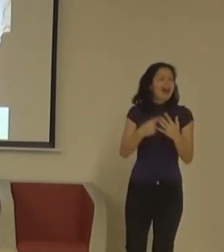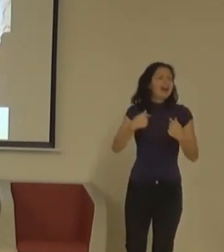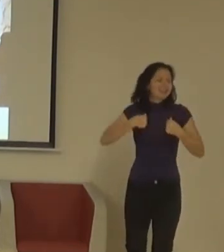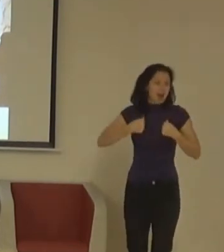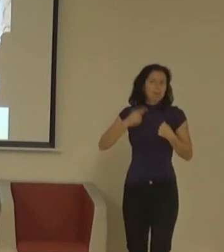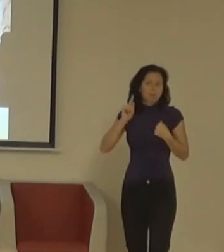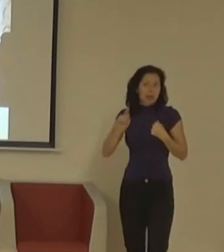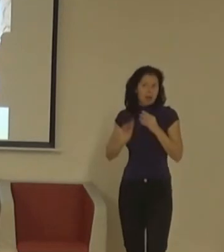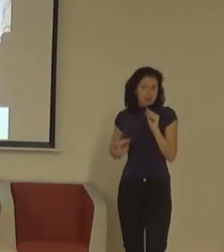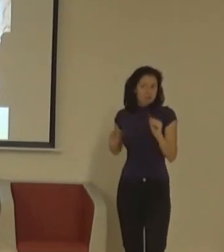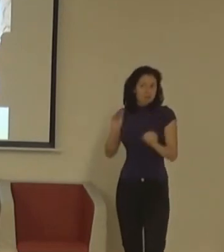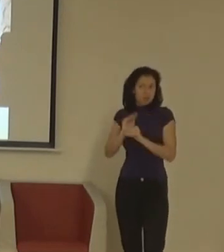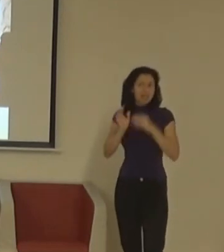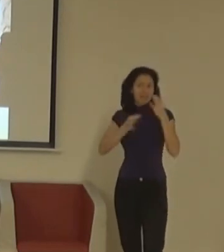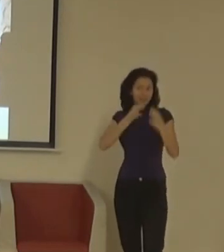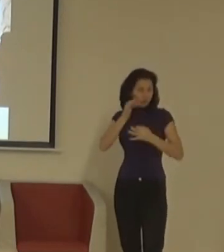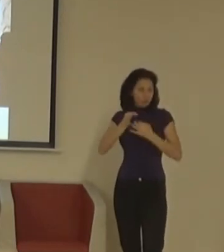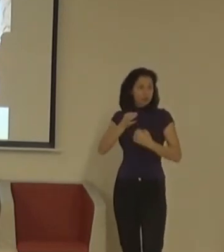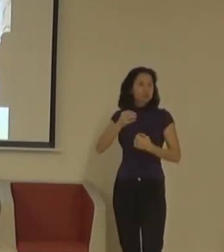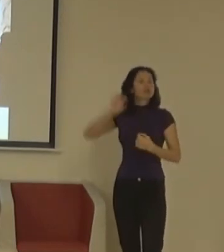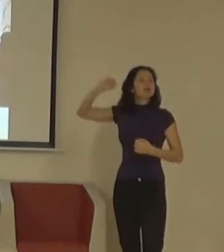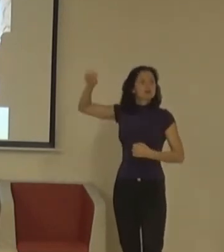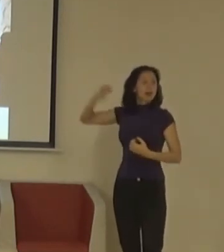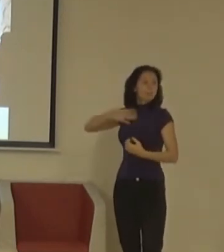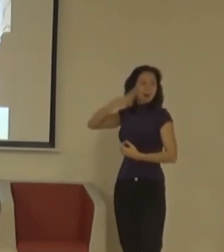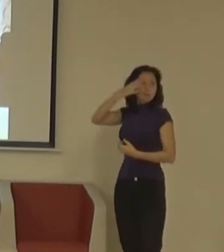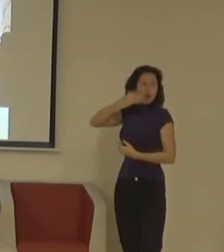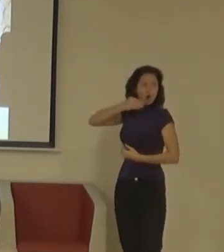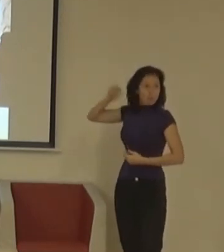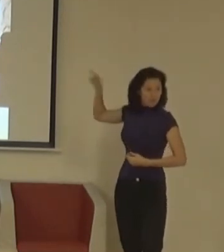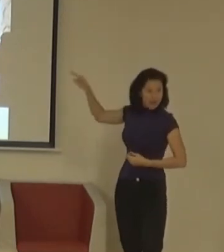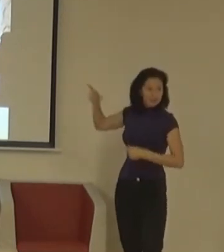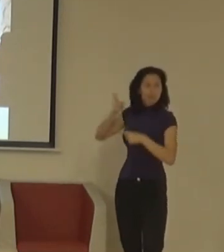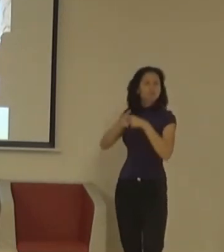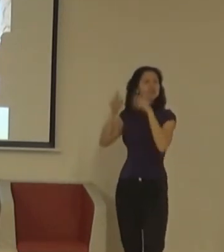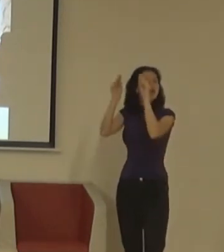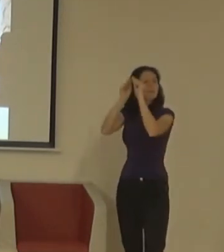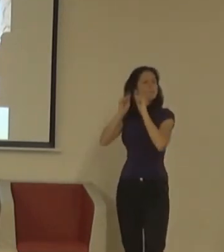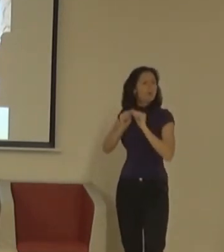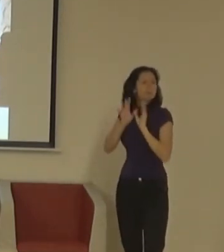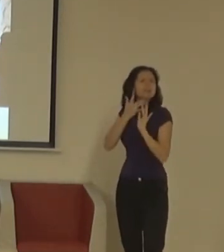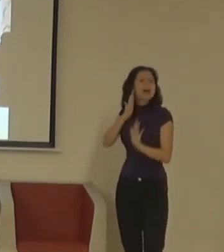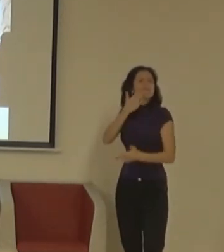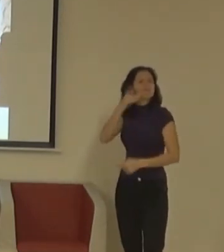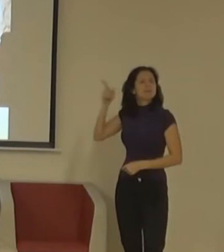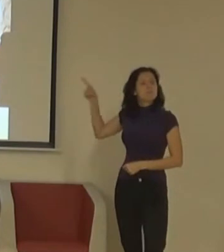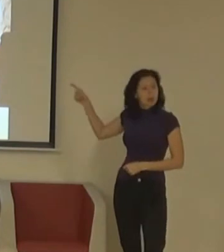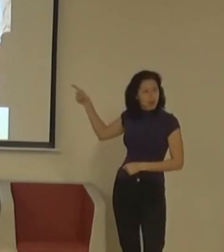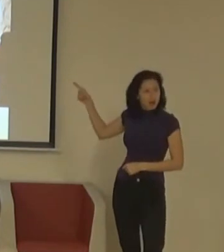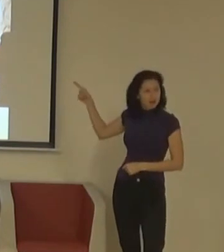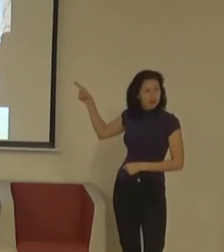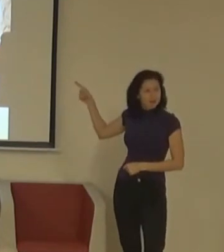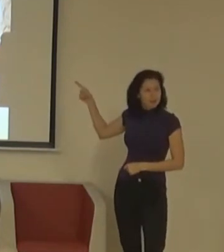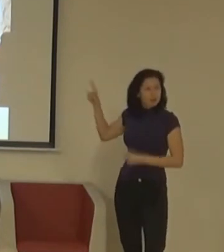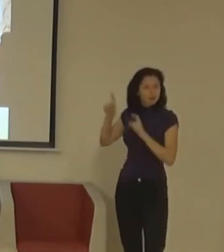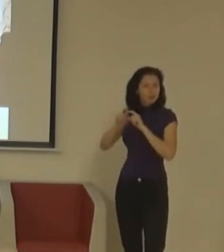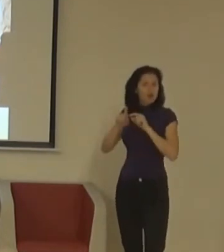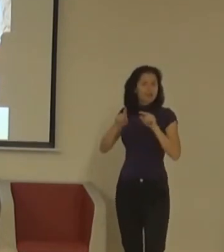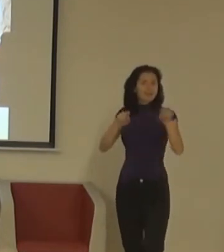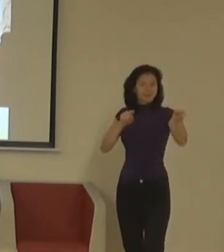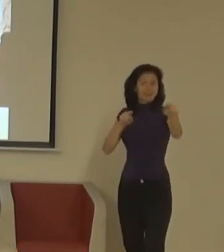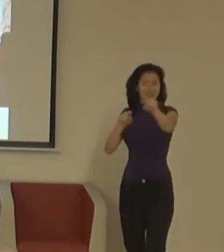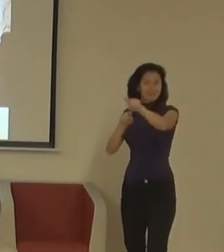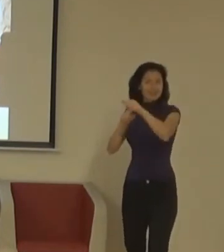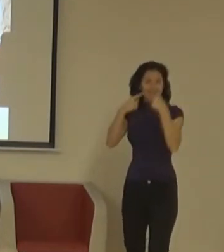R2D2 z vězdných válek, pomrkává autoeditulek, beeps provokativy. Měla bych popisovat tohle